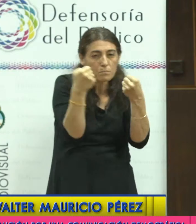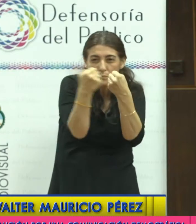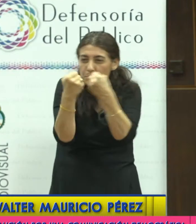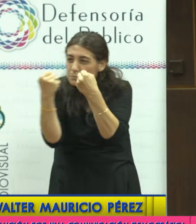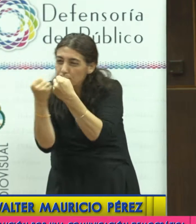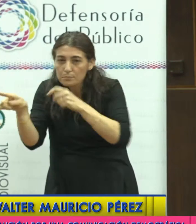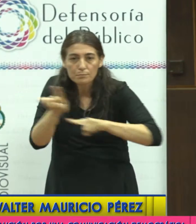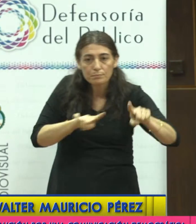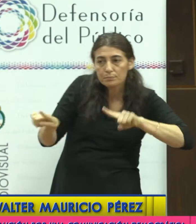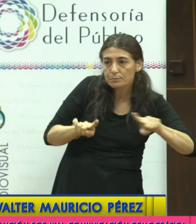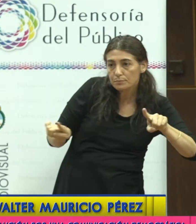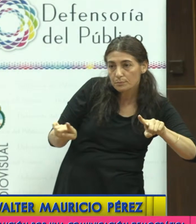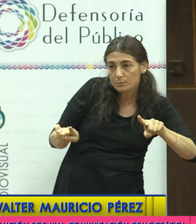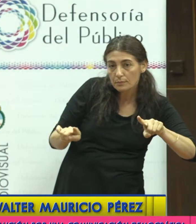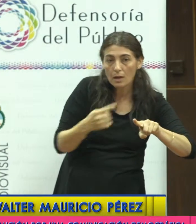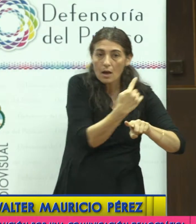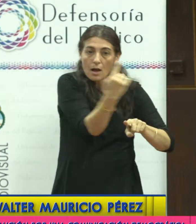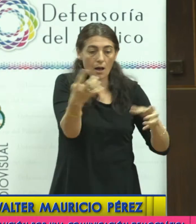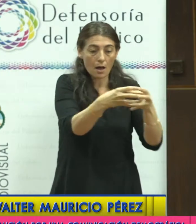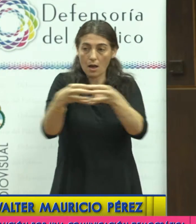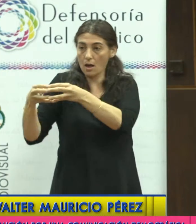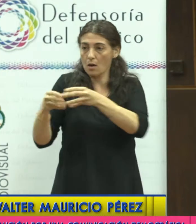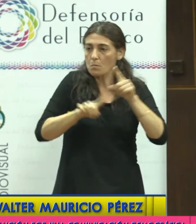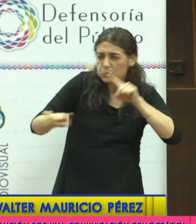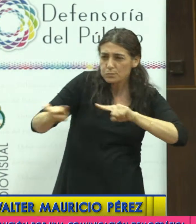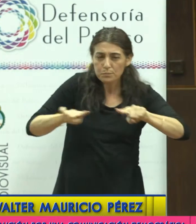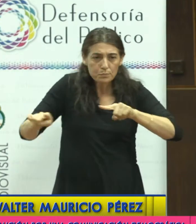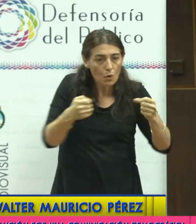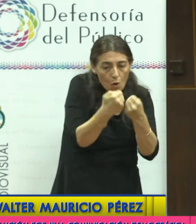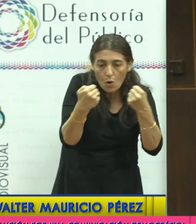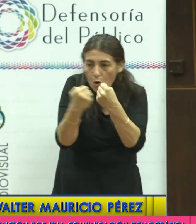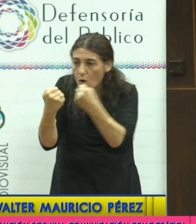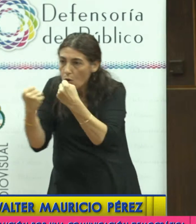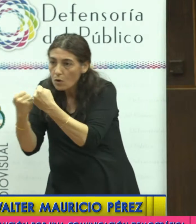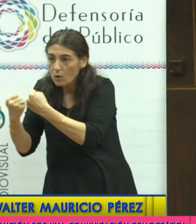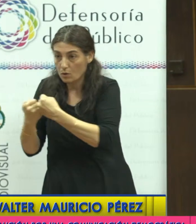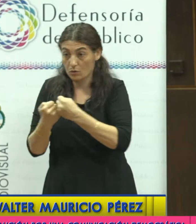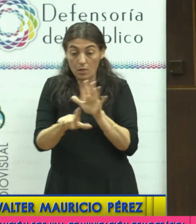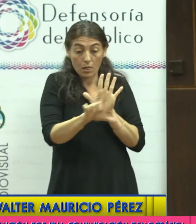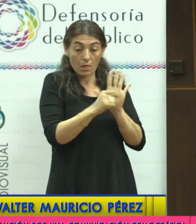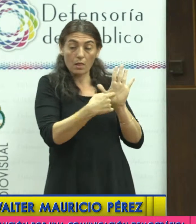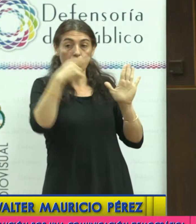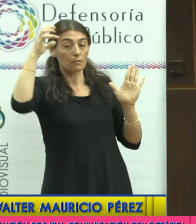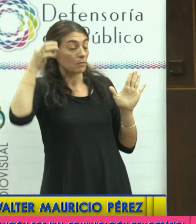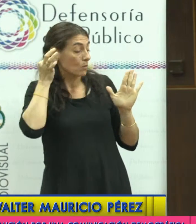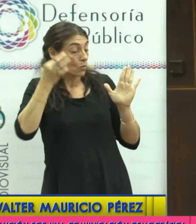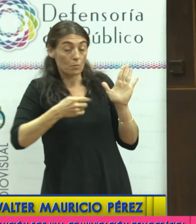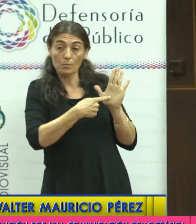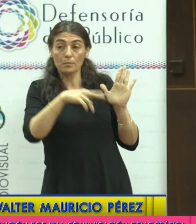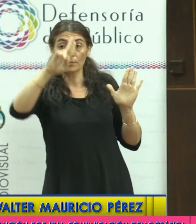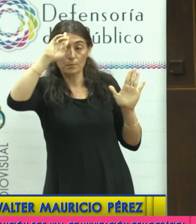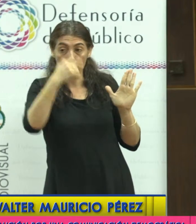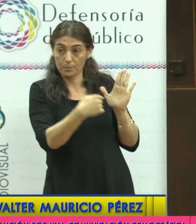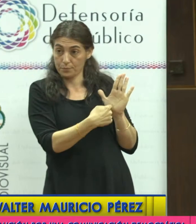Ejecutivo, como la AFSCA, como la CNC, como tantos organismos que tienen que ver con la aplicación de la Ley de Medios, hagan las cosas